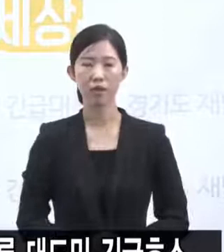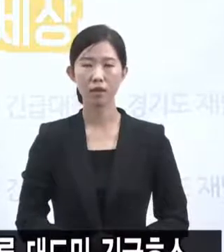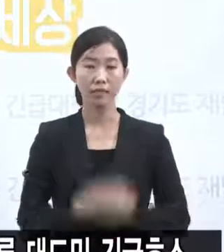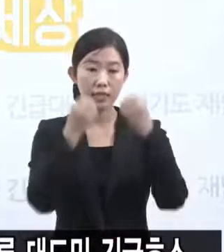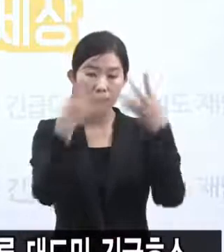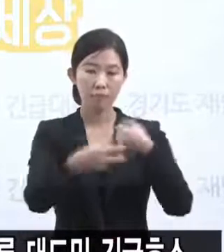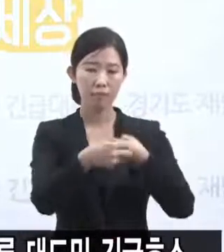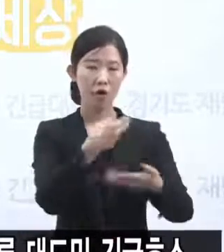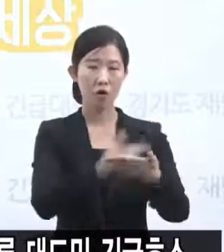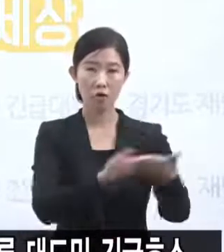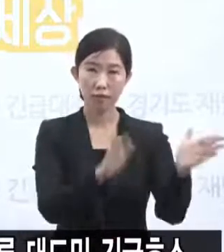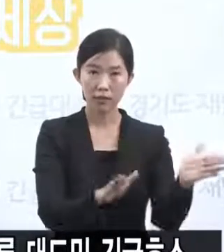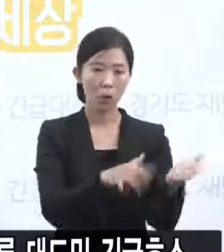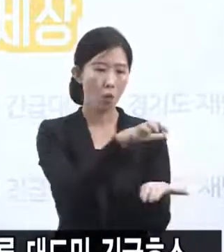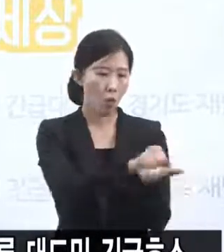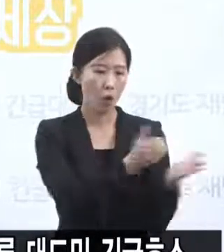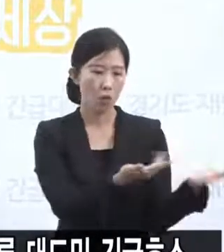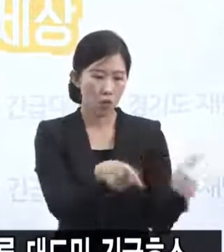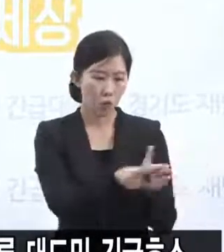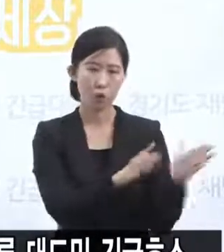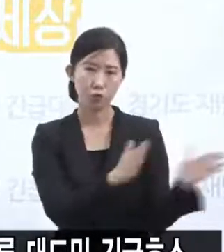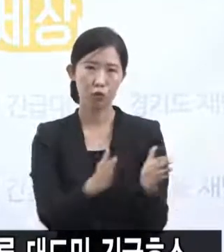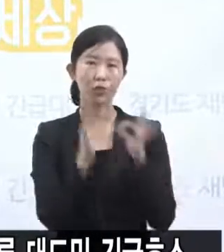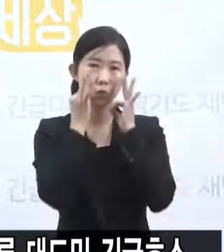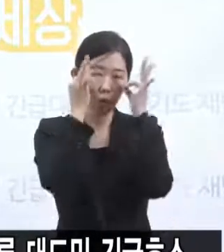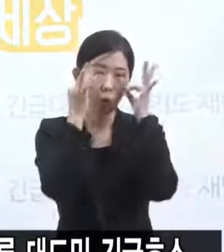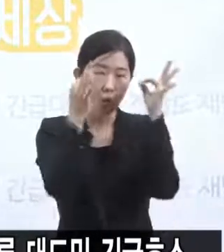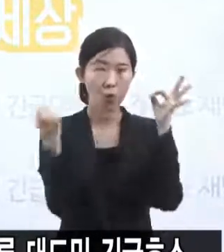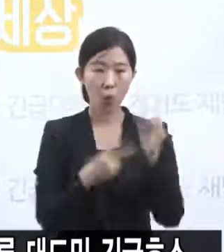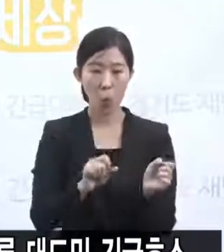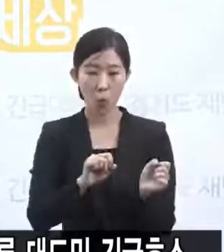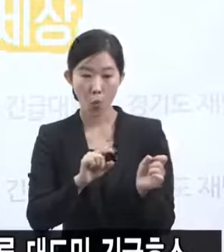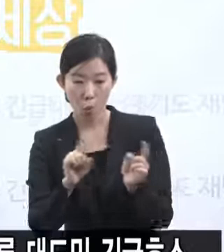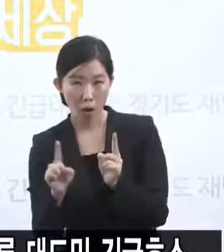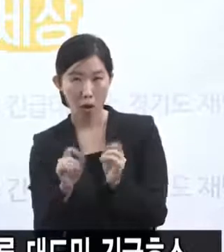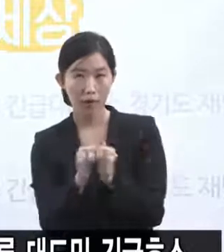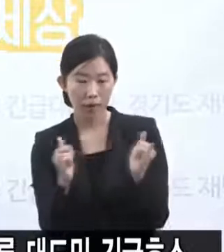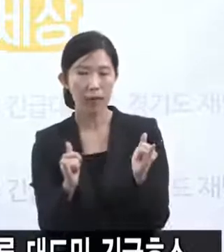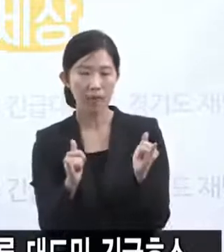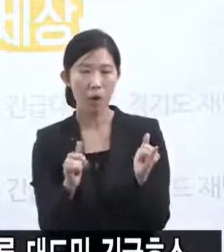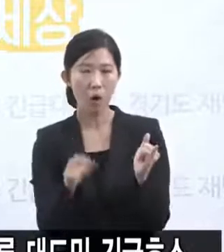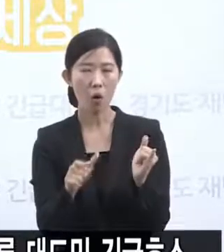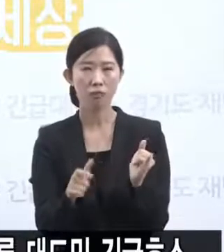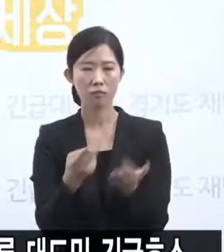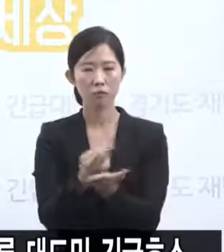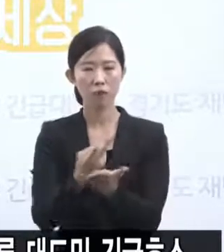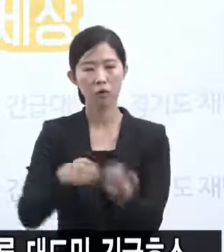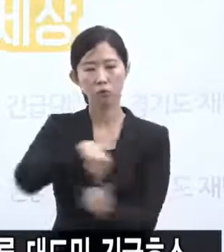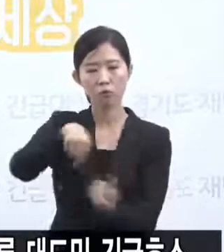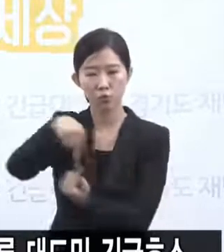회복기 환자를 의사 판단에 따라 전원시켜서 부족한 의료자원의 효율을